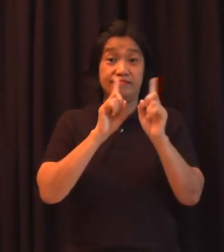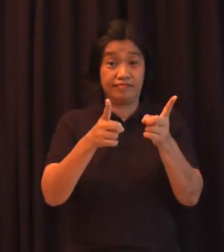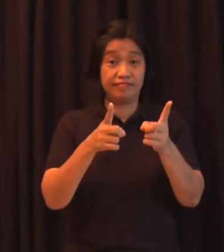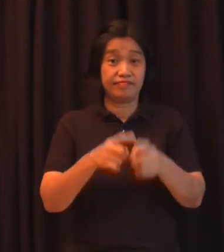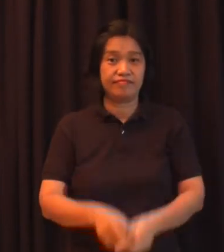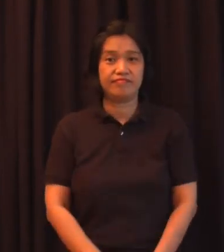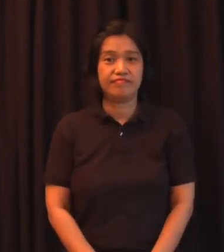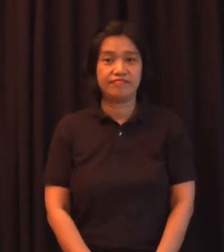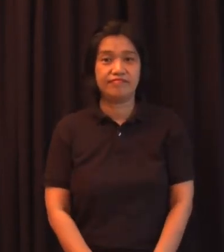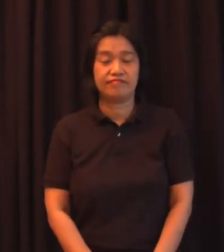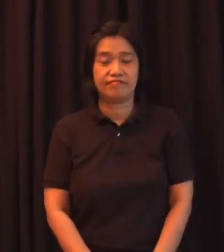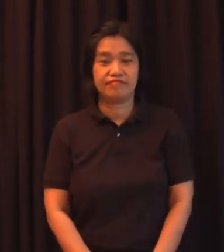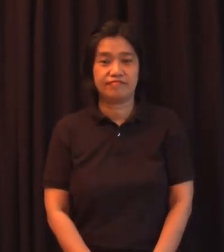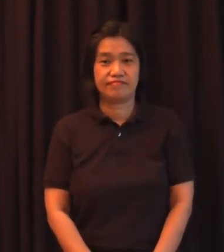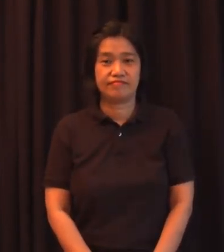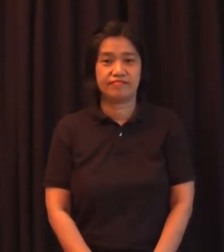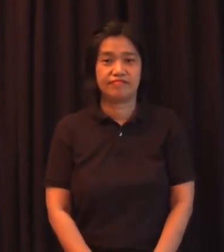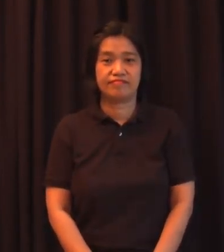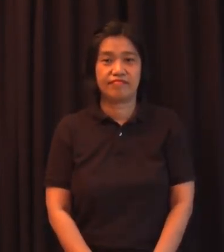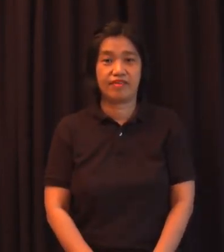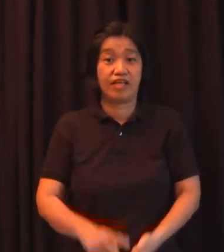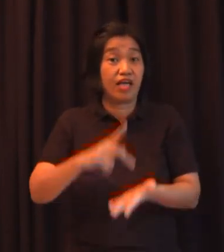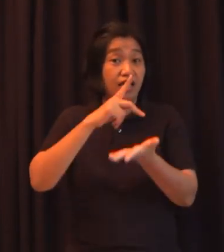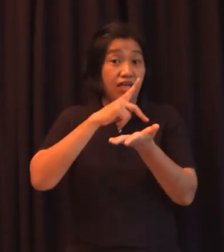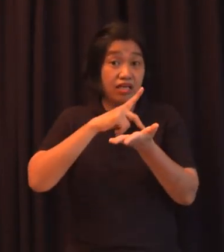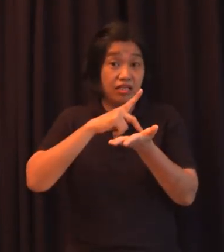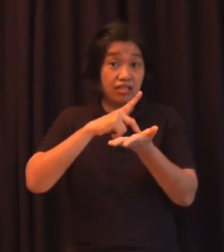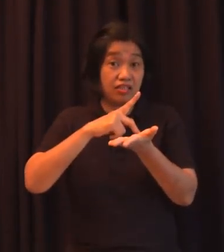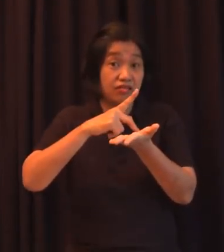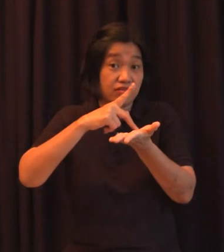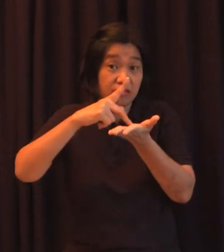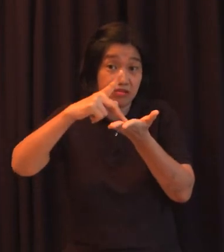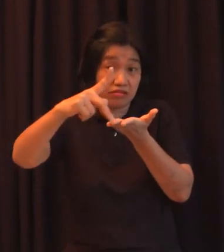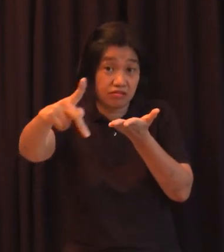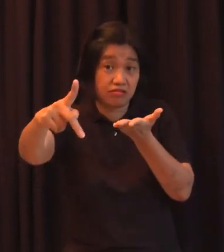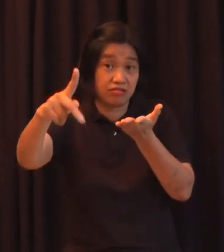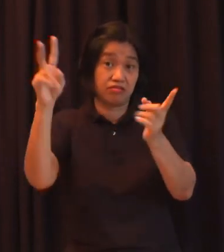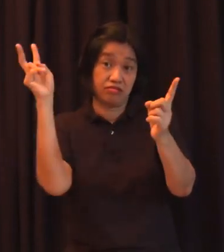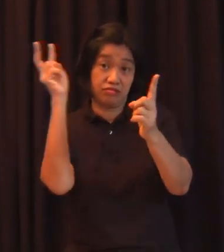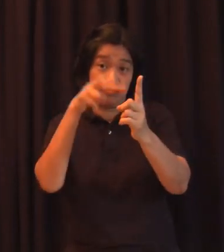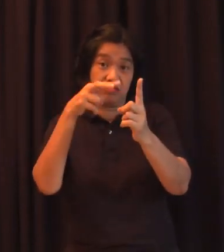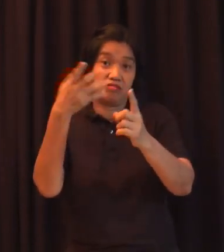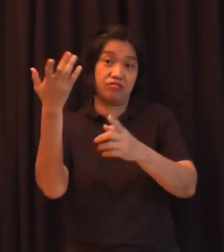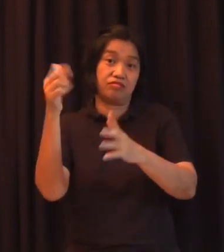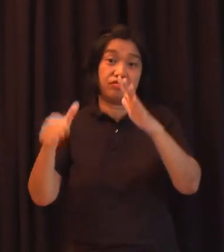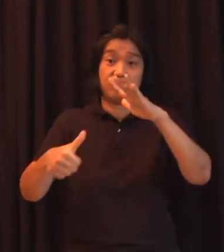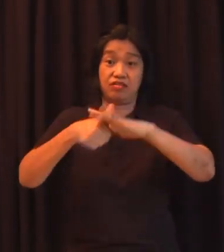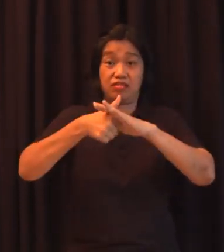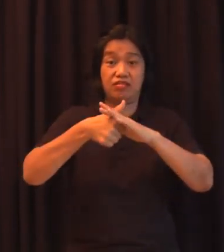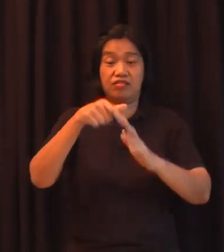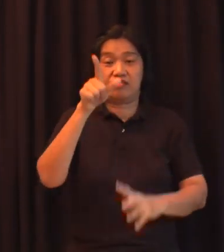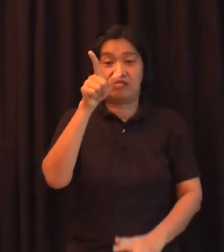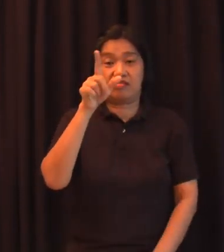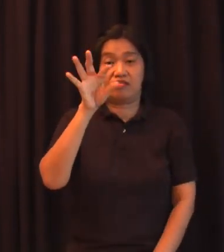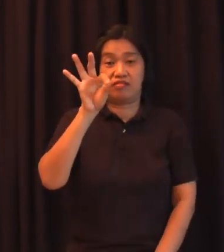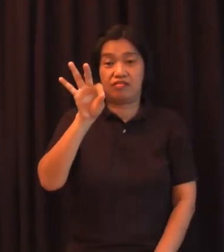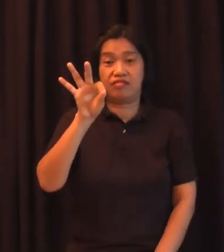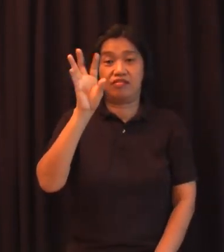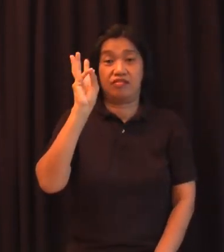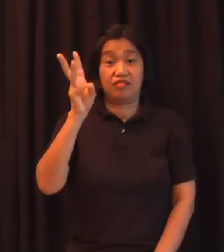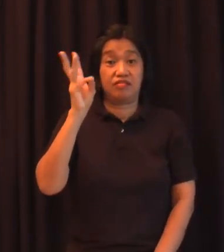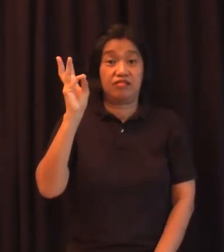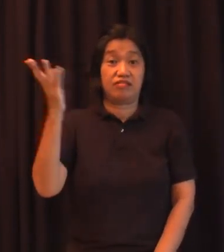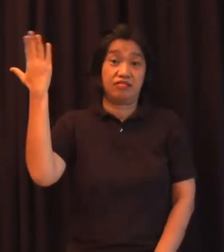yung konsepto kasi ng purismo lumitaw yan ng mga 1960s yung mga